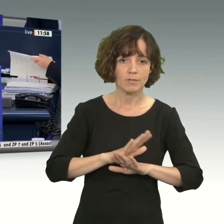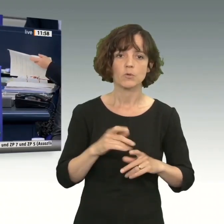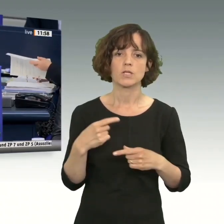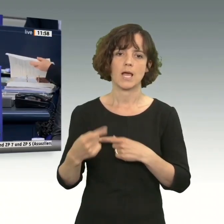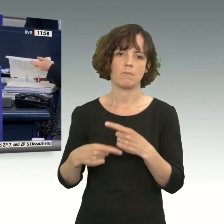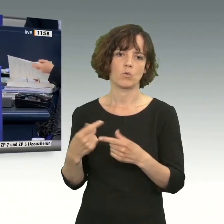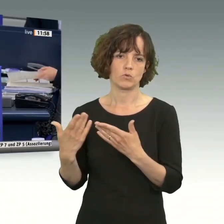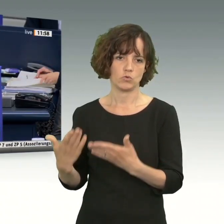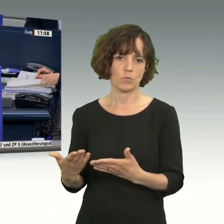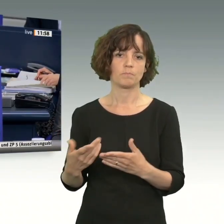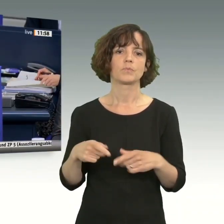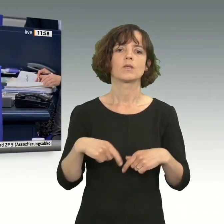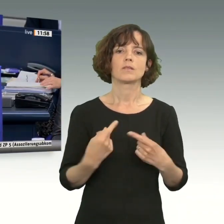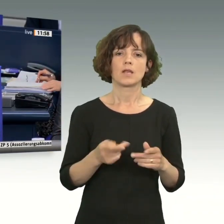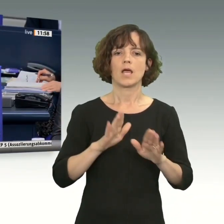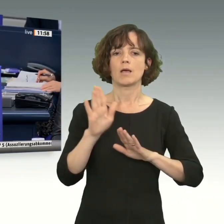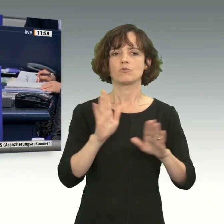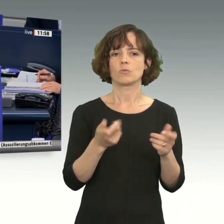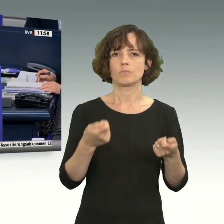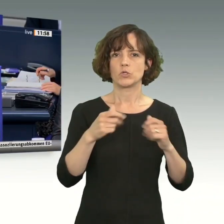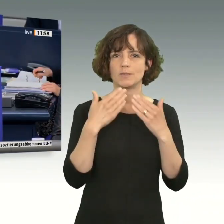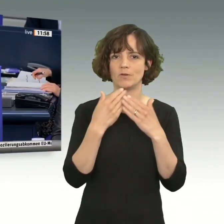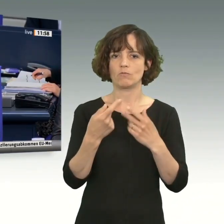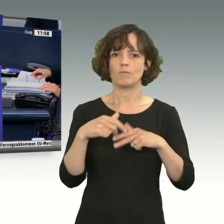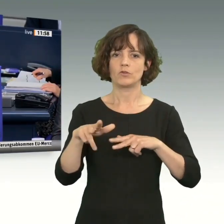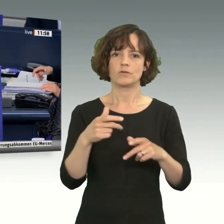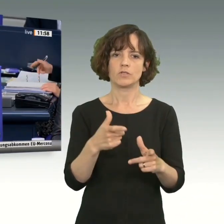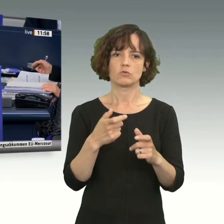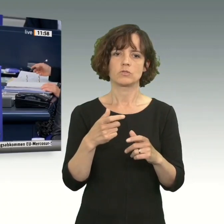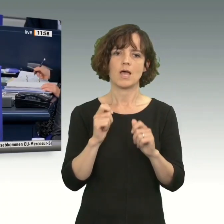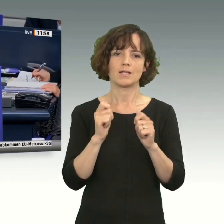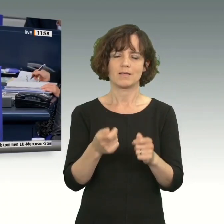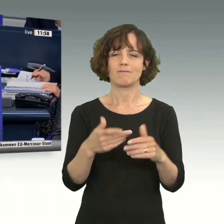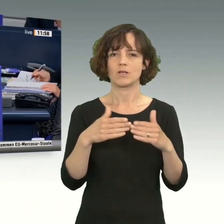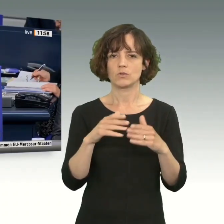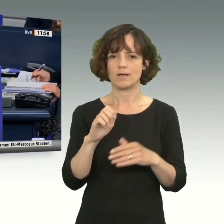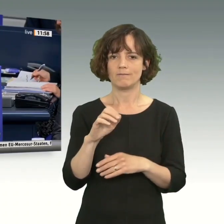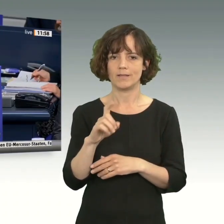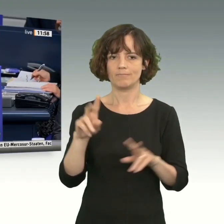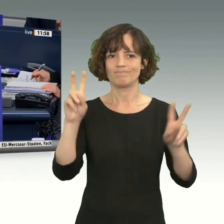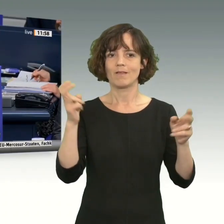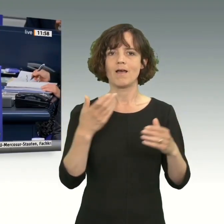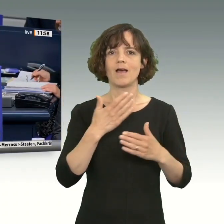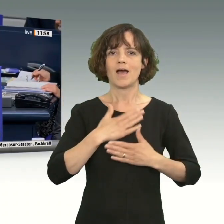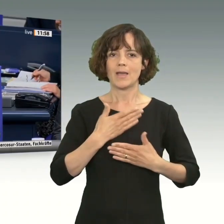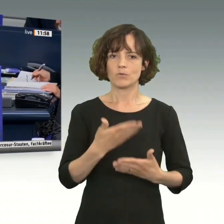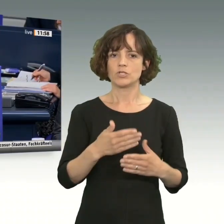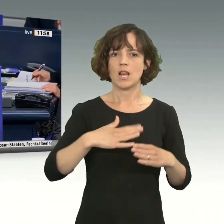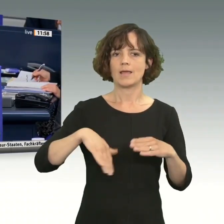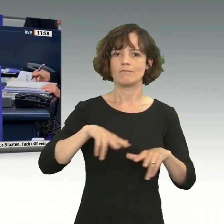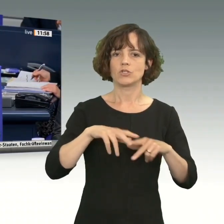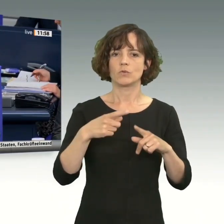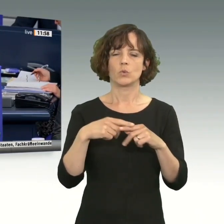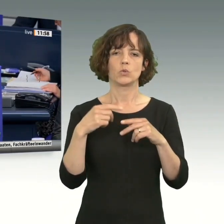Und kommen zur Abstimmung über die Beschlussempfehlung des Wirtschaftsausschusses zu dem Antrag der Fraktion der AfD mit dem Titel »Heimische Landwirtschaft und tropischen